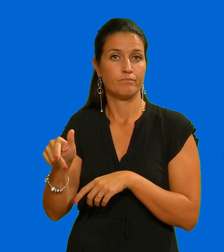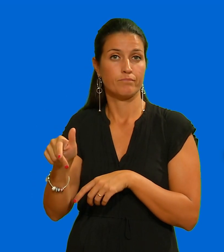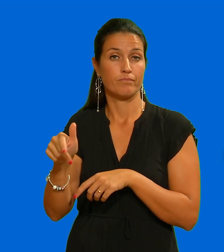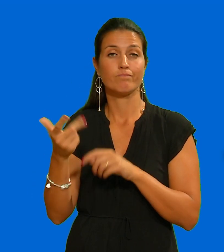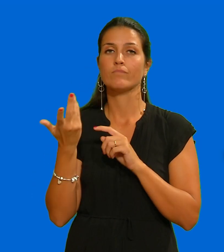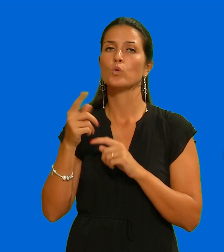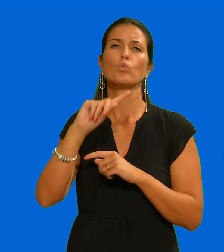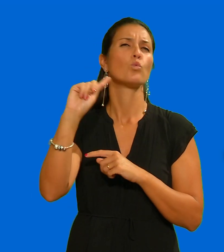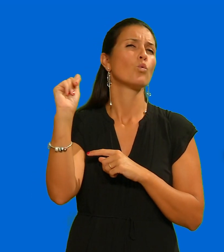arrivate da ogni parte